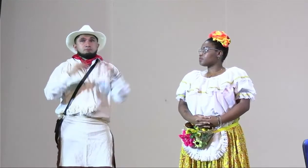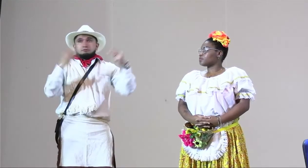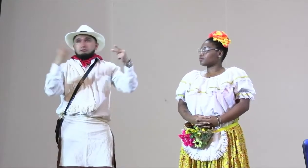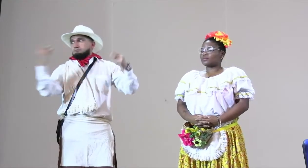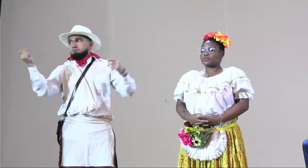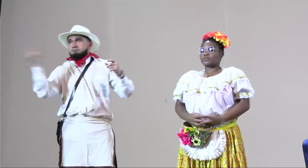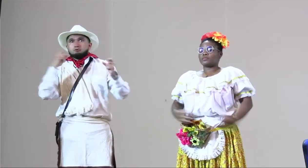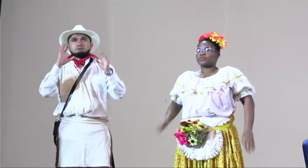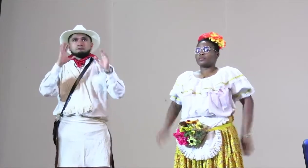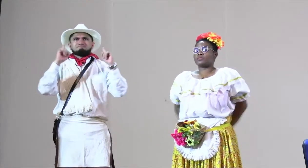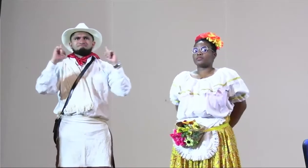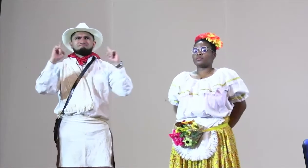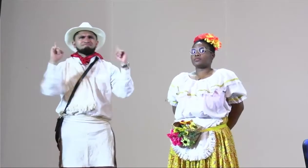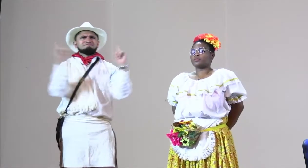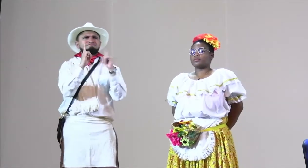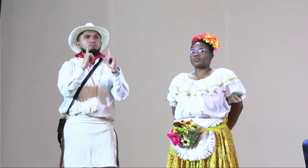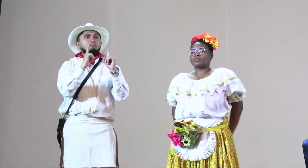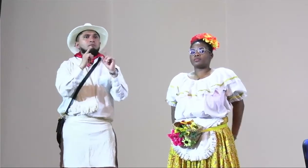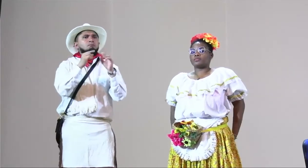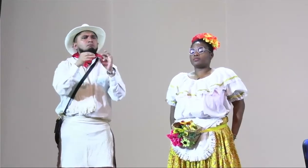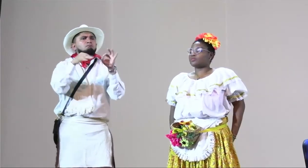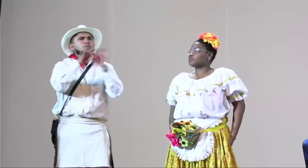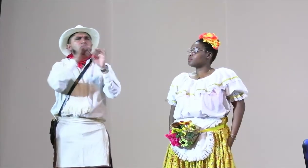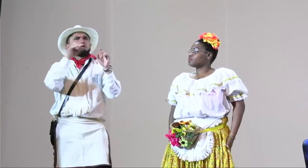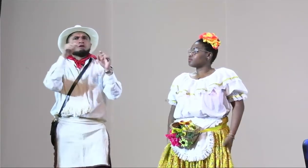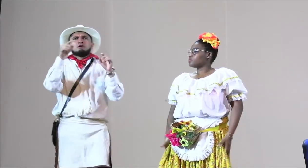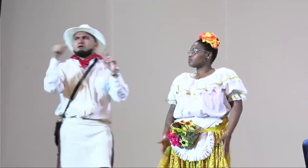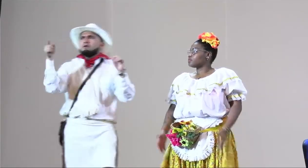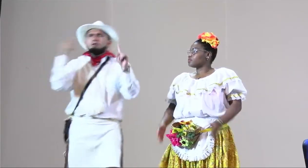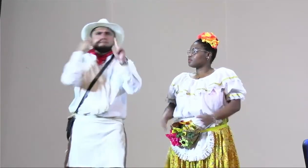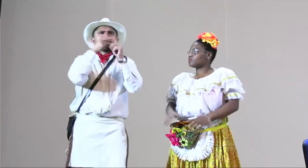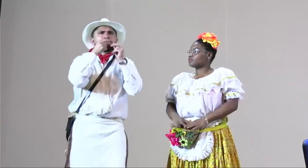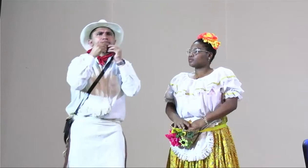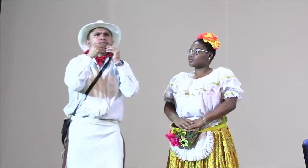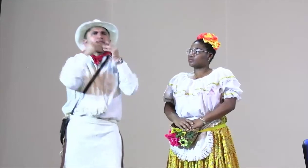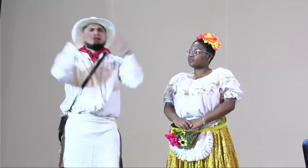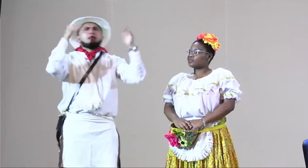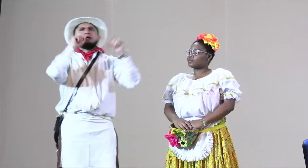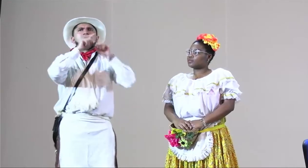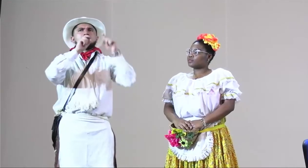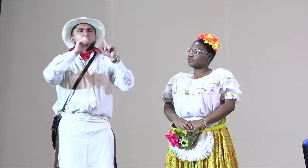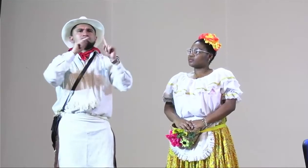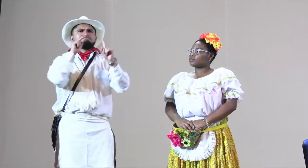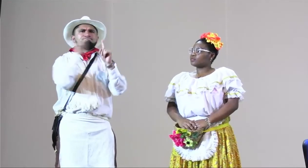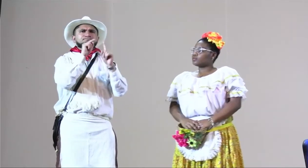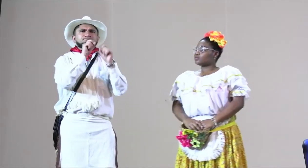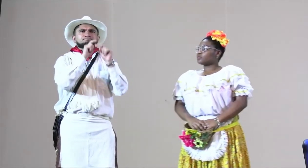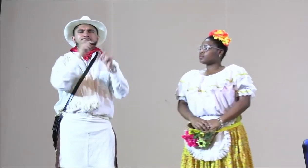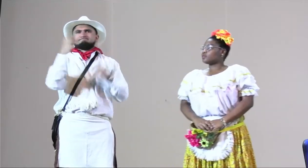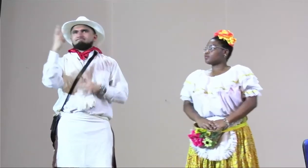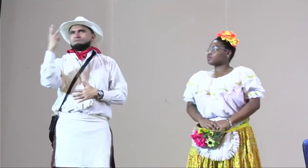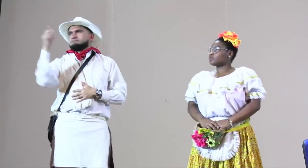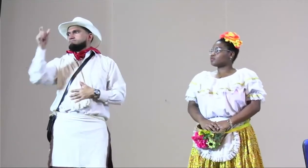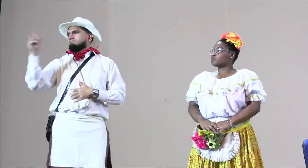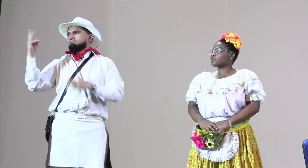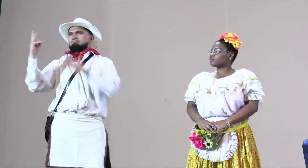y van a ser interpretadas acá les vamos a pedir entonces el favor que quienes vengan pues sean